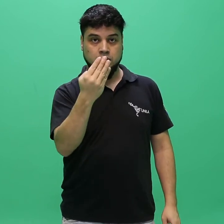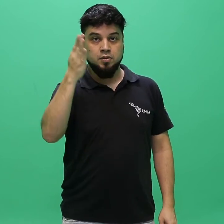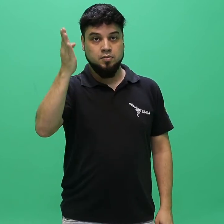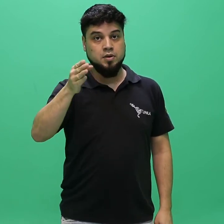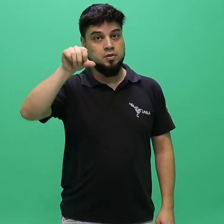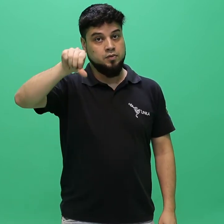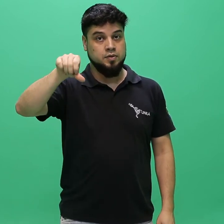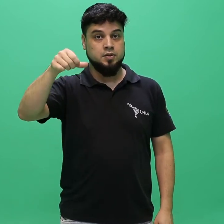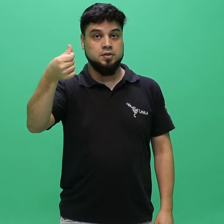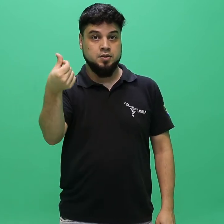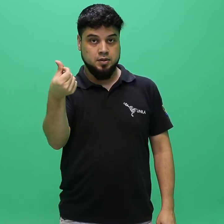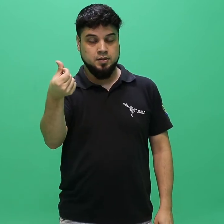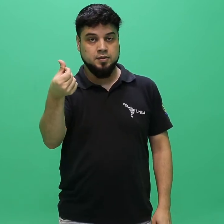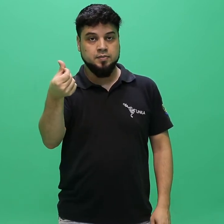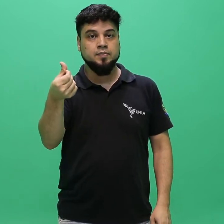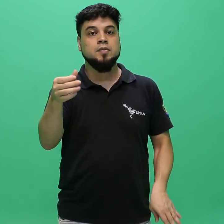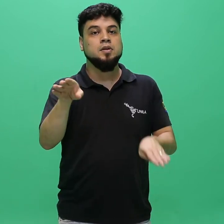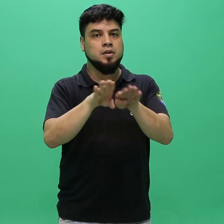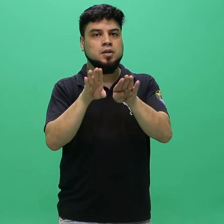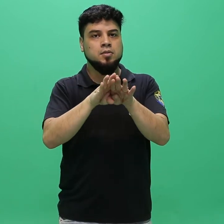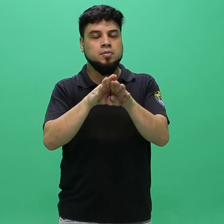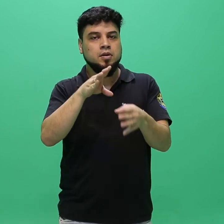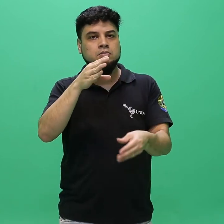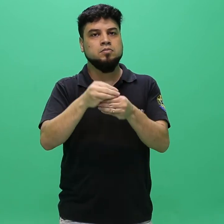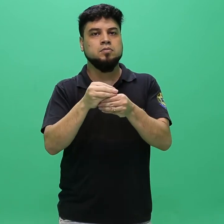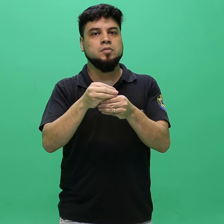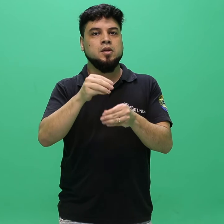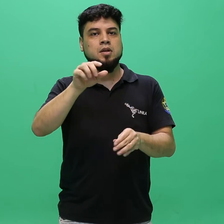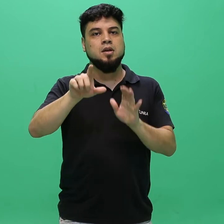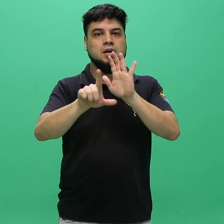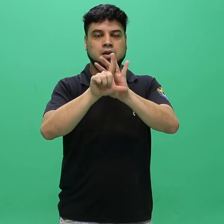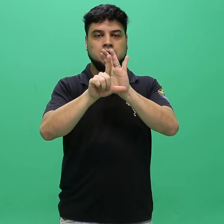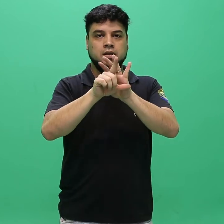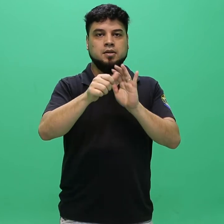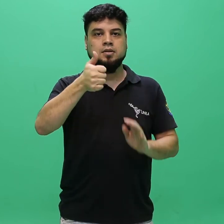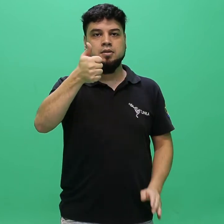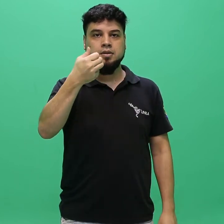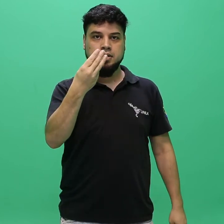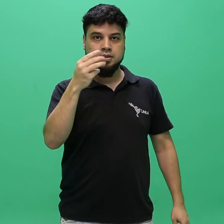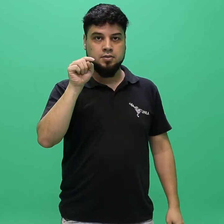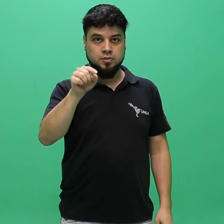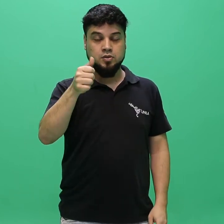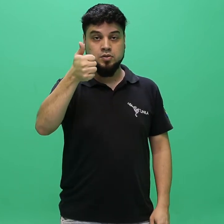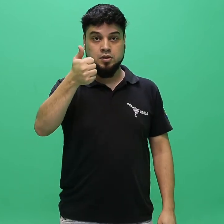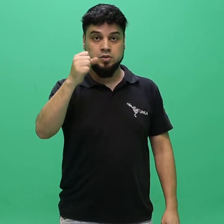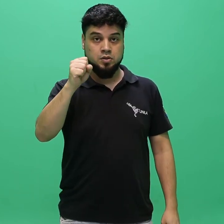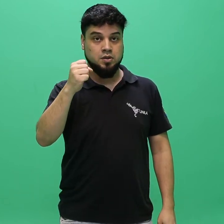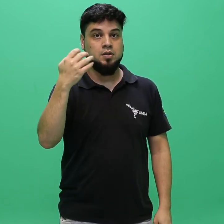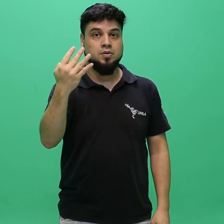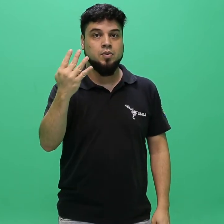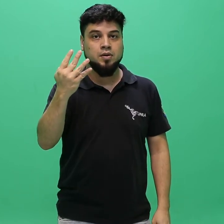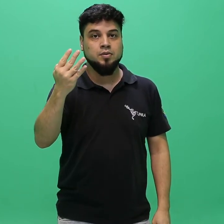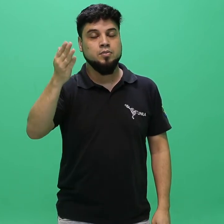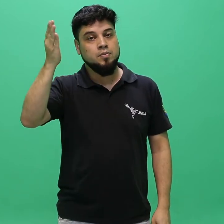Lei de Diretrizes e Bases da Educação Nacional, LDB, Lei nº 9